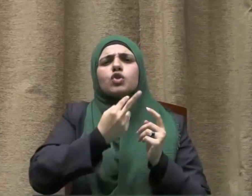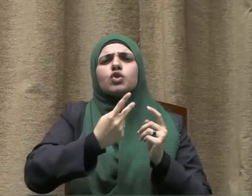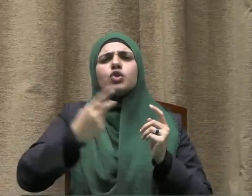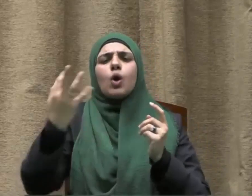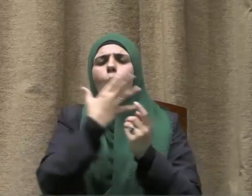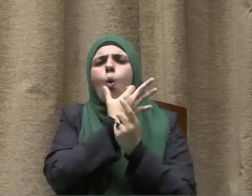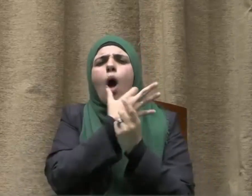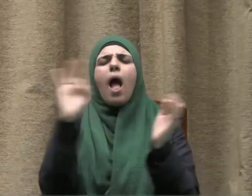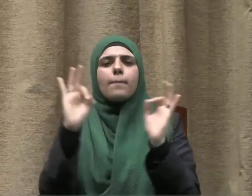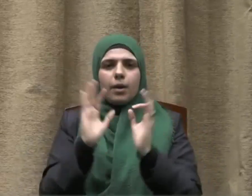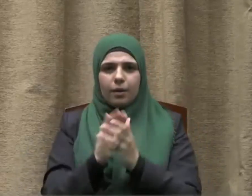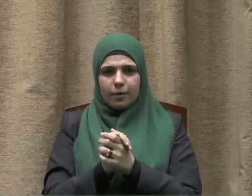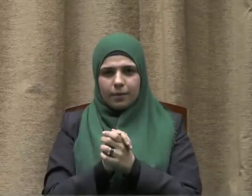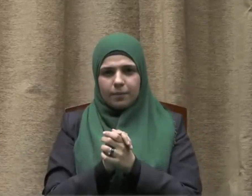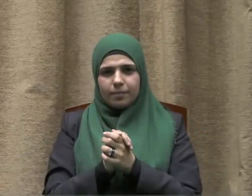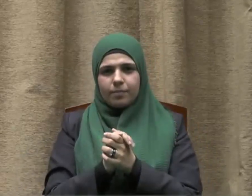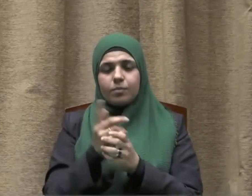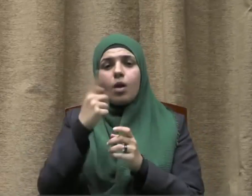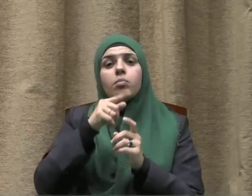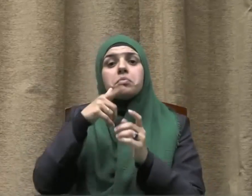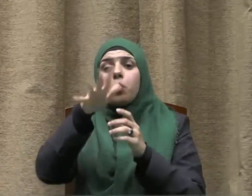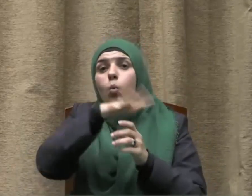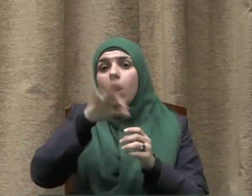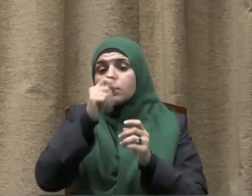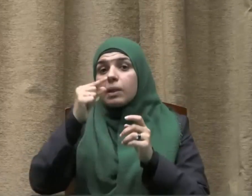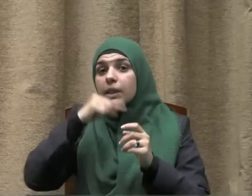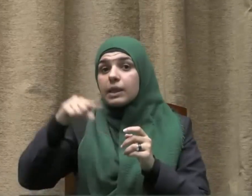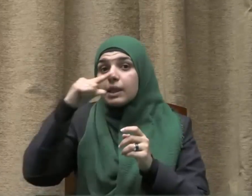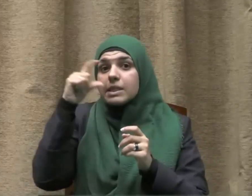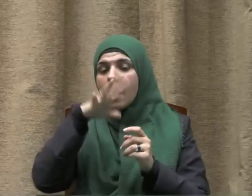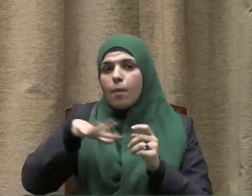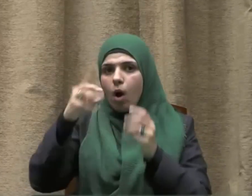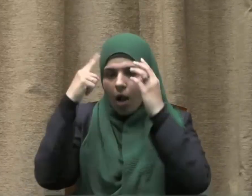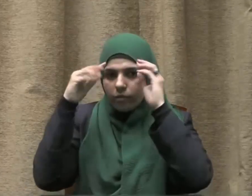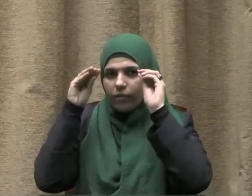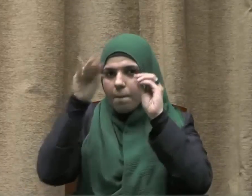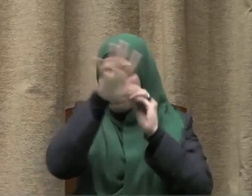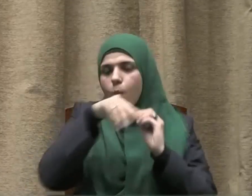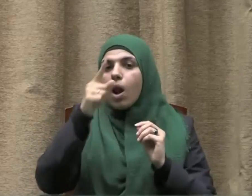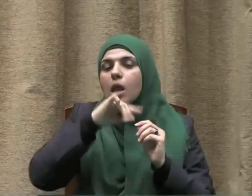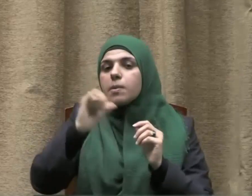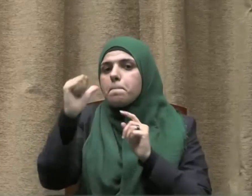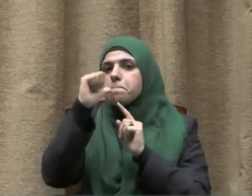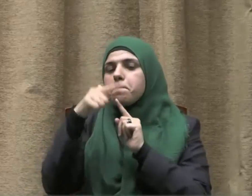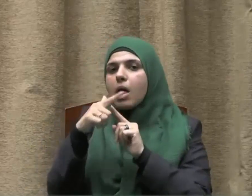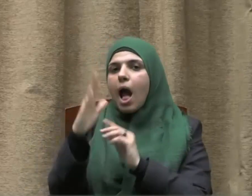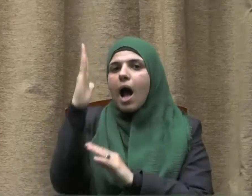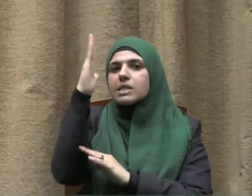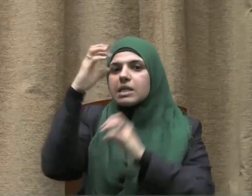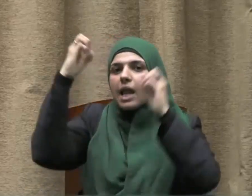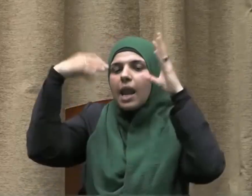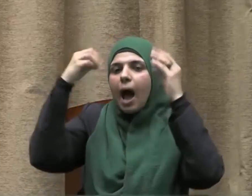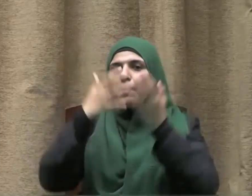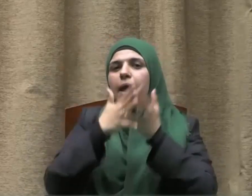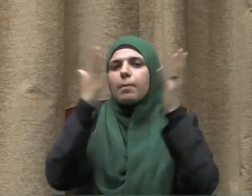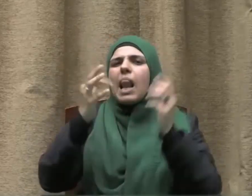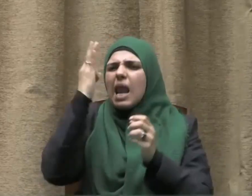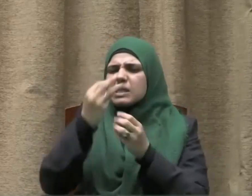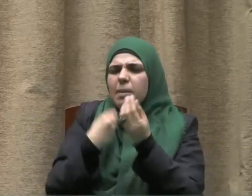كل زوج بهيج وقد عني الإسلام بنعمة الماء عناية كبرى وأمرنا بحسن